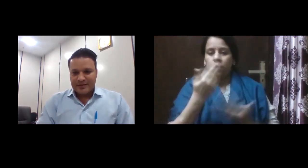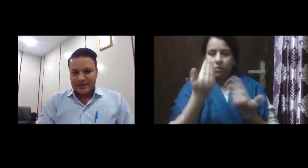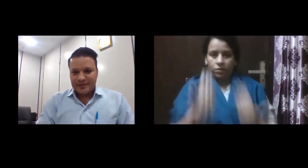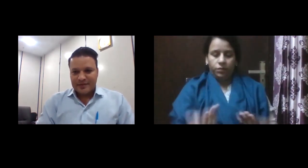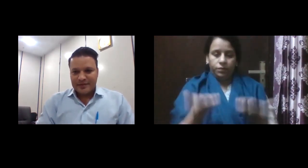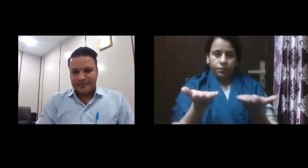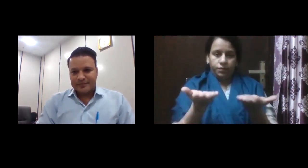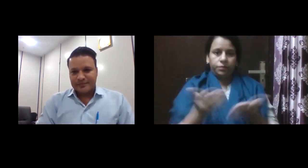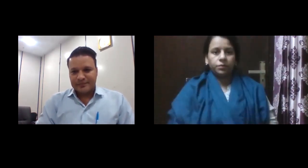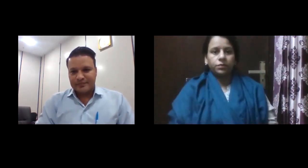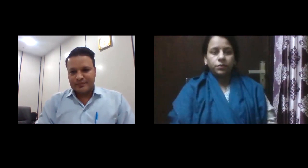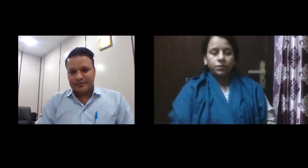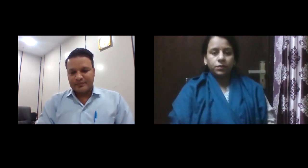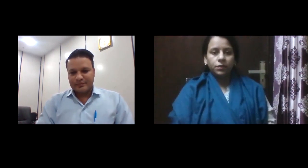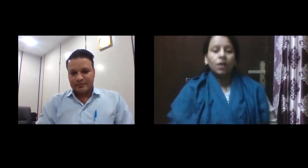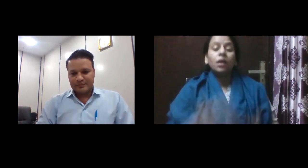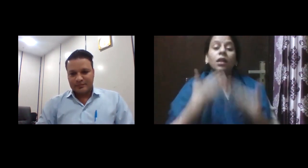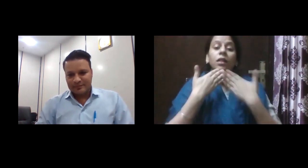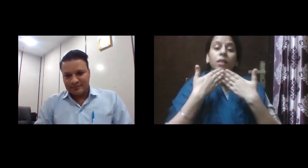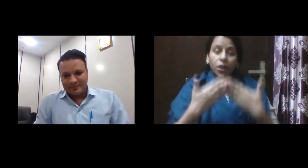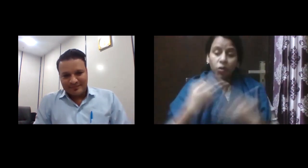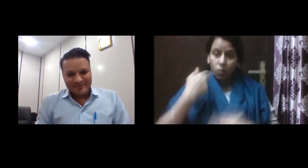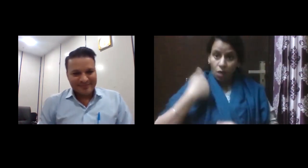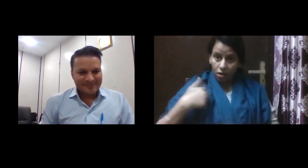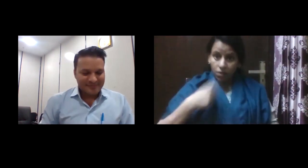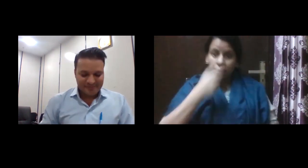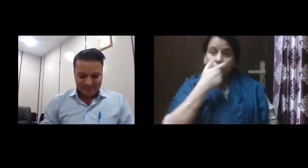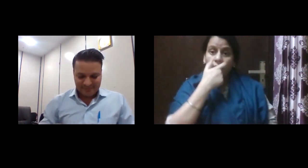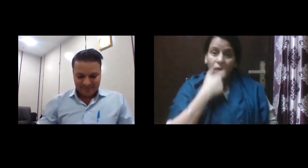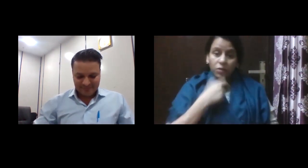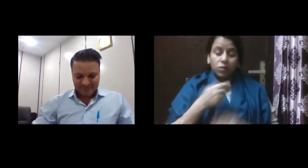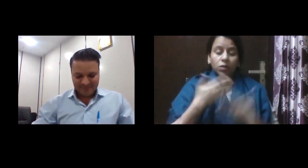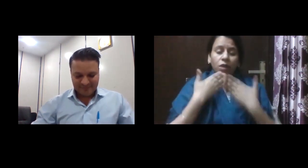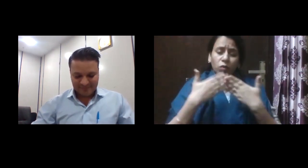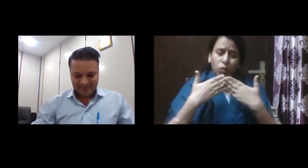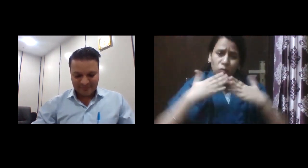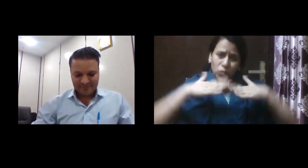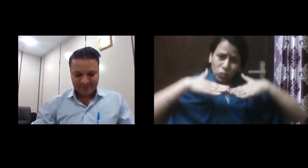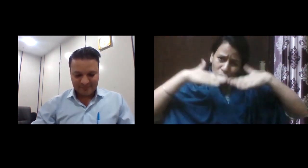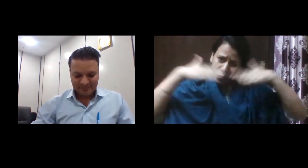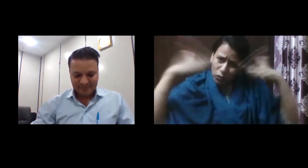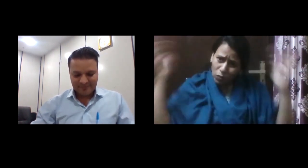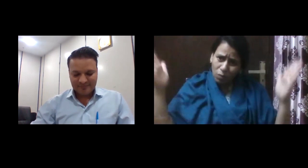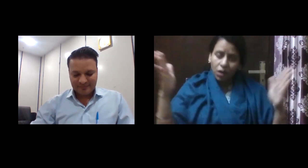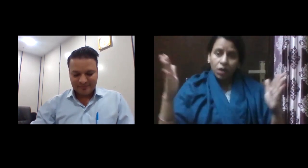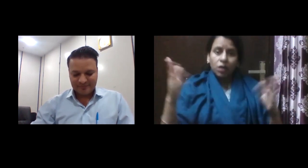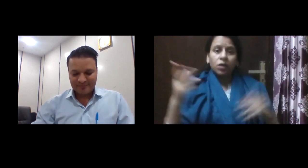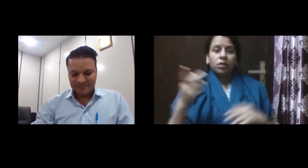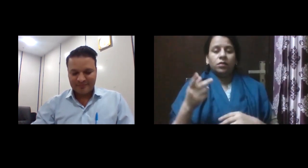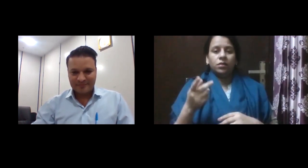थेंक्यू सर, हरी सर, अभिशेक सर को मैं बहुत बहुत थेंक्यू कहना चाहूंगी क्योंकि बहुत ही हम बहुत सीवित साधनों